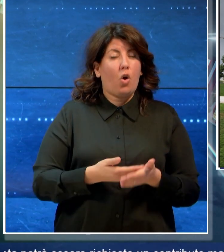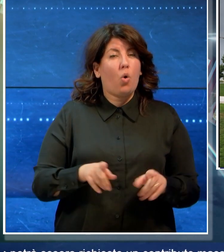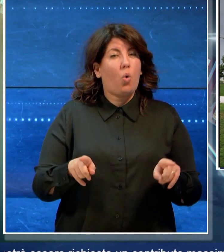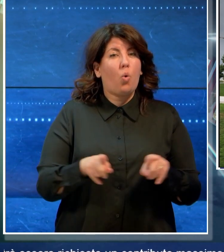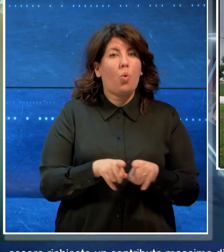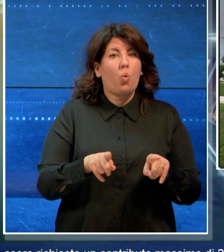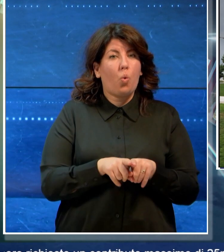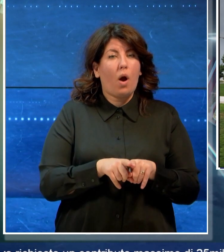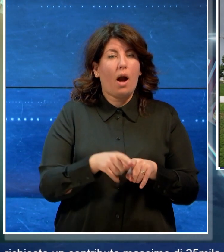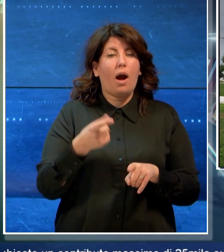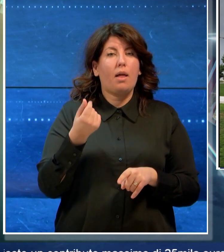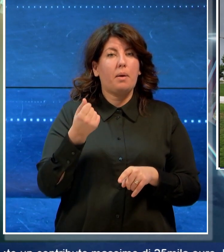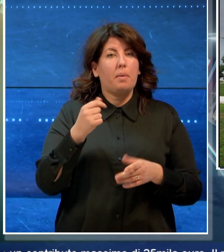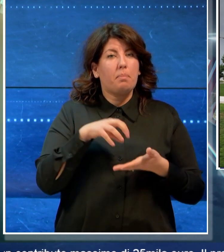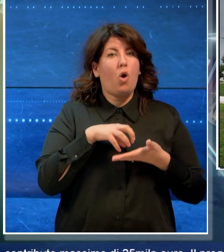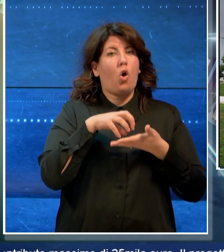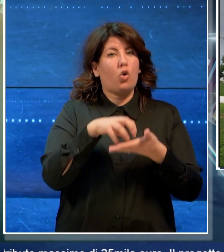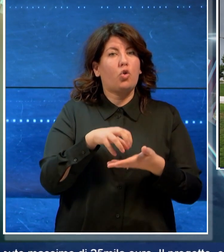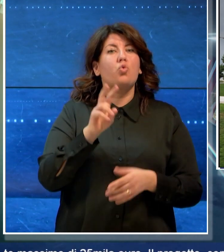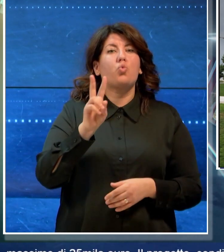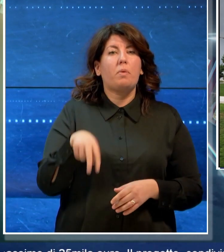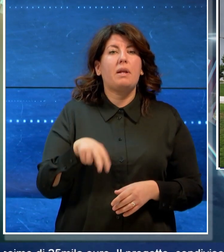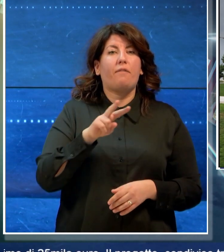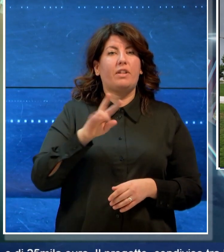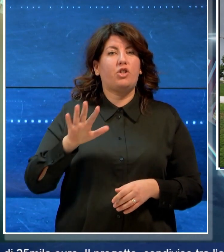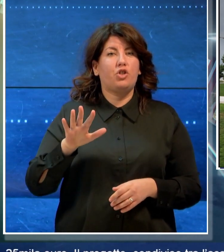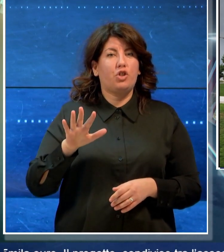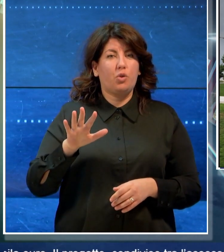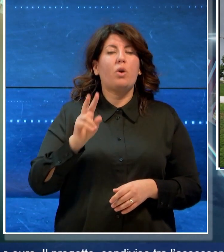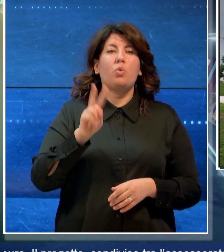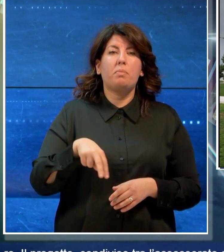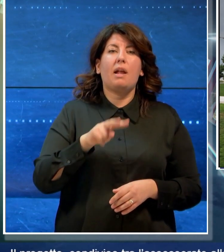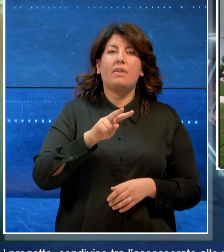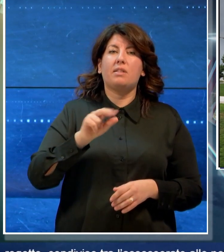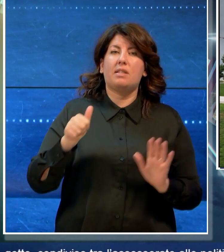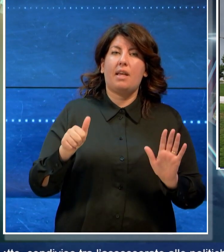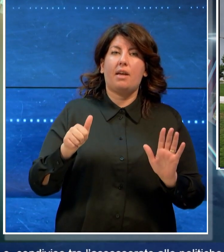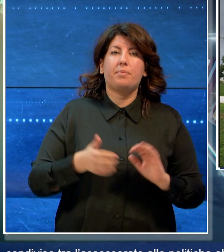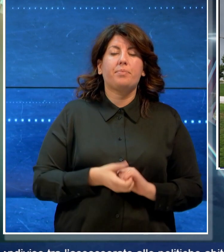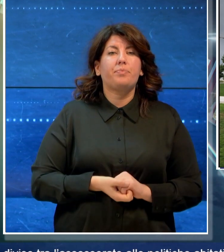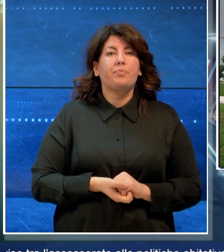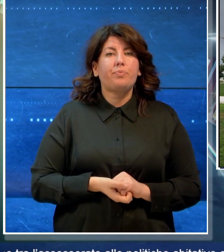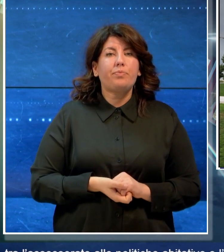esercizi finanziari 2025-2026.